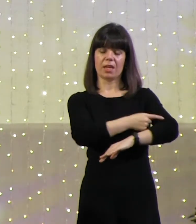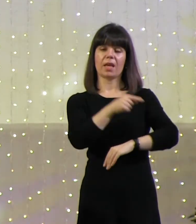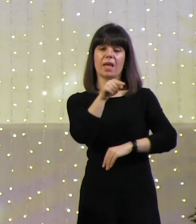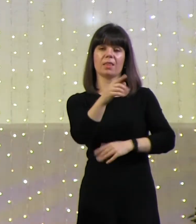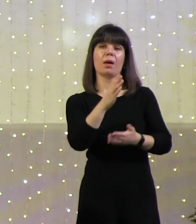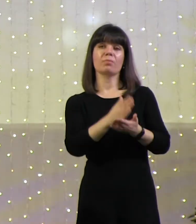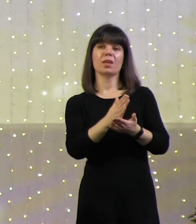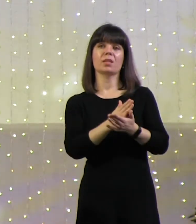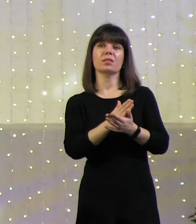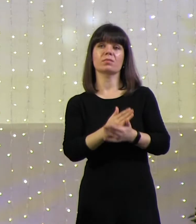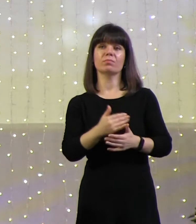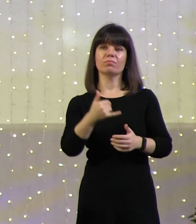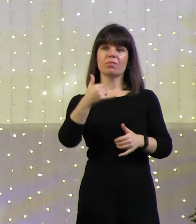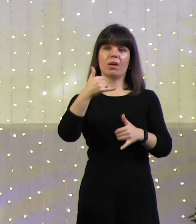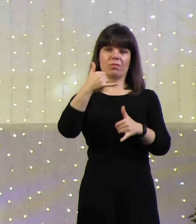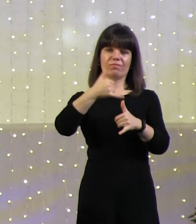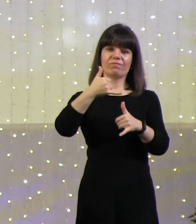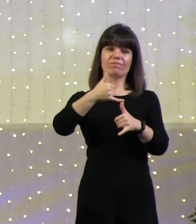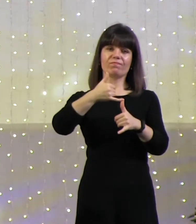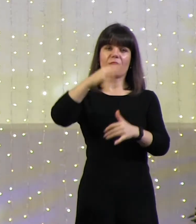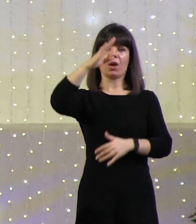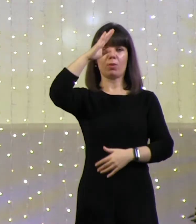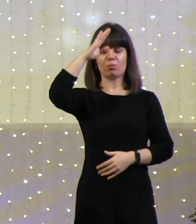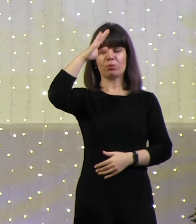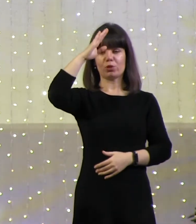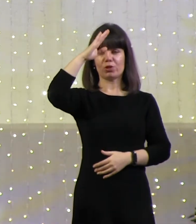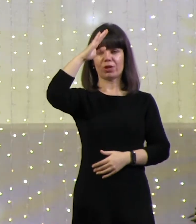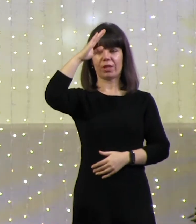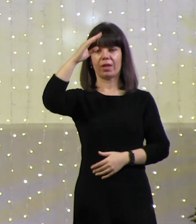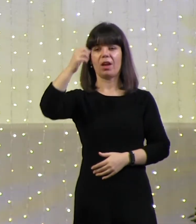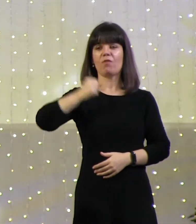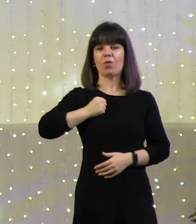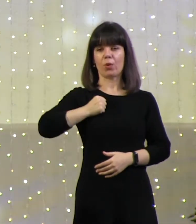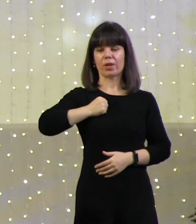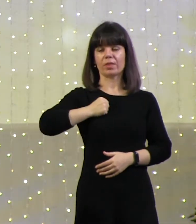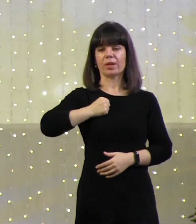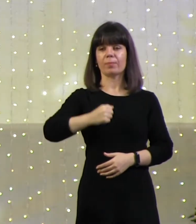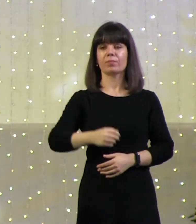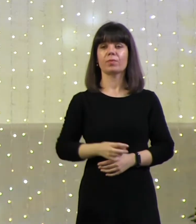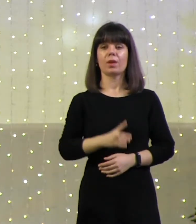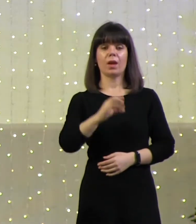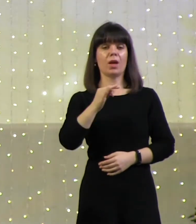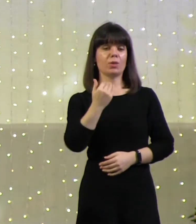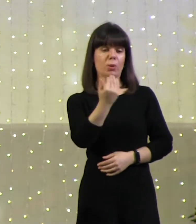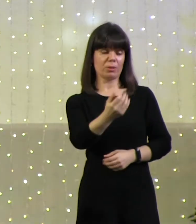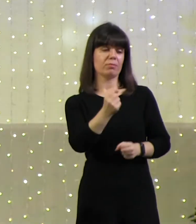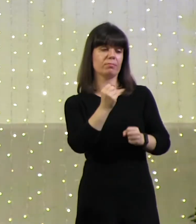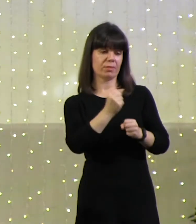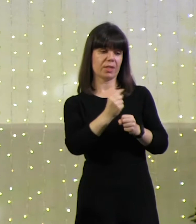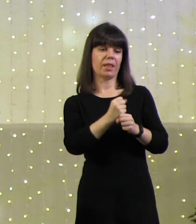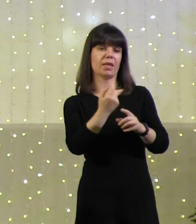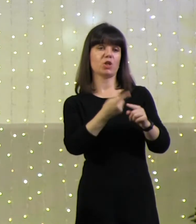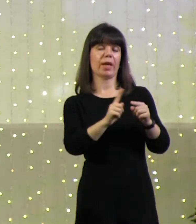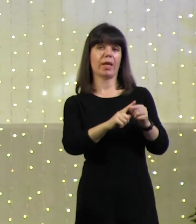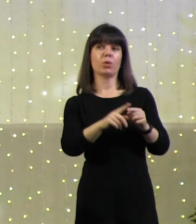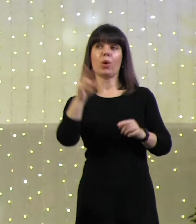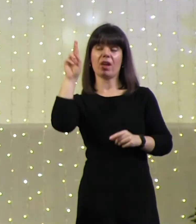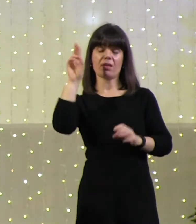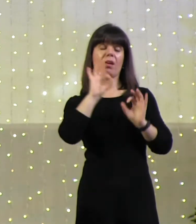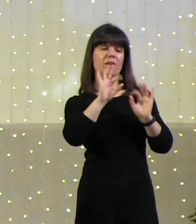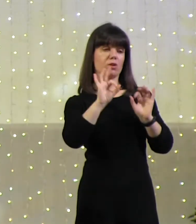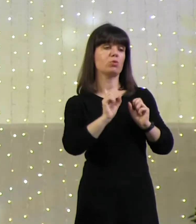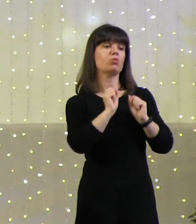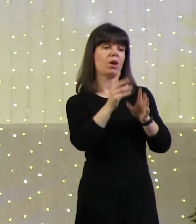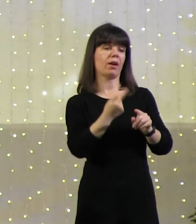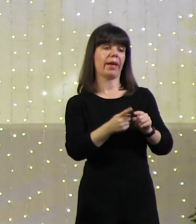трехметровой высоты мужчины, вооруженные воины. Но ты сделаешь это, и я тебе расскажу, как ты это